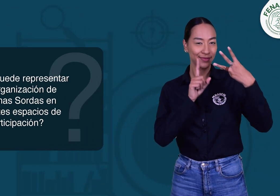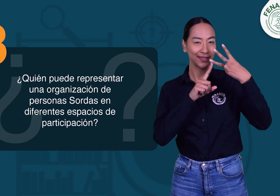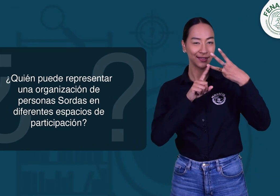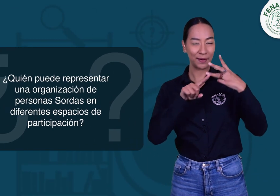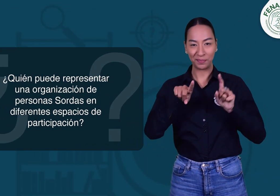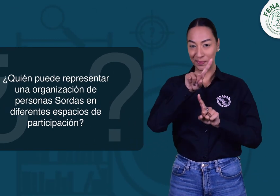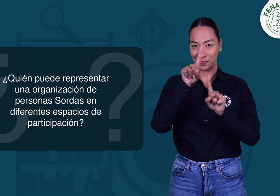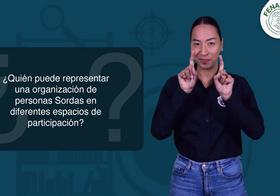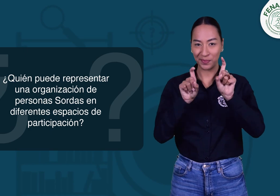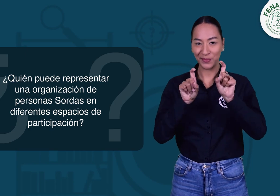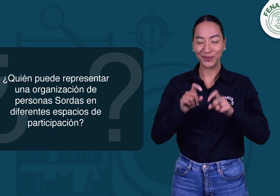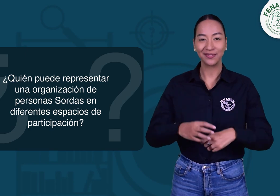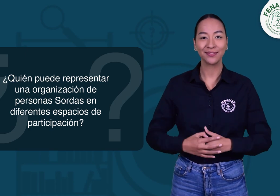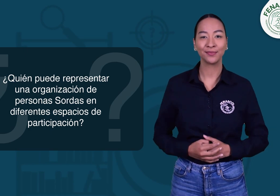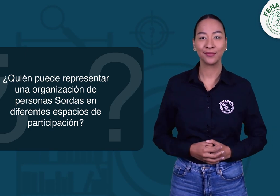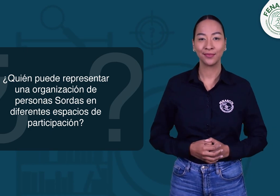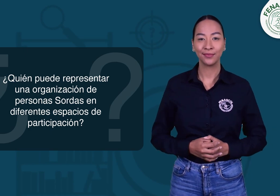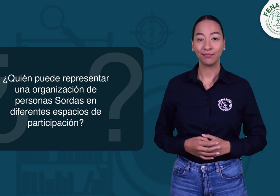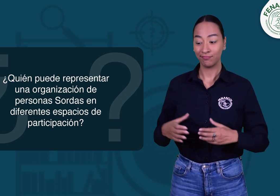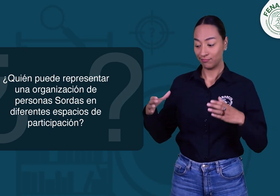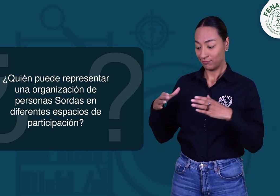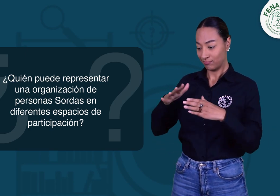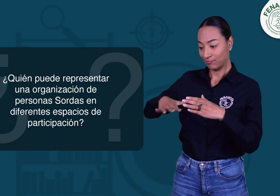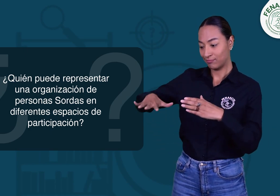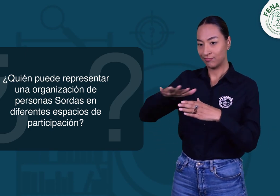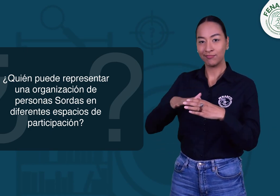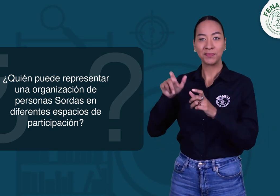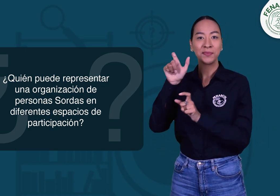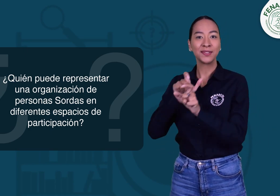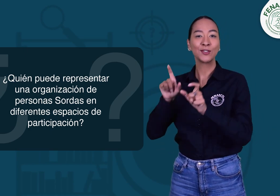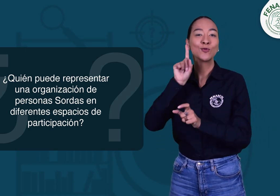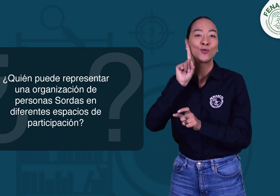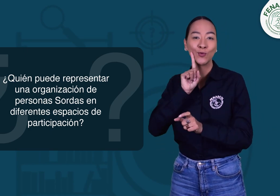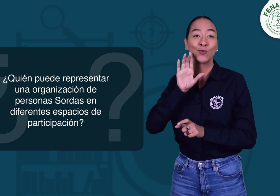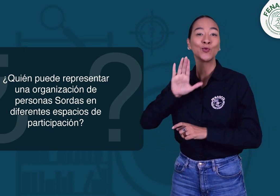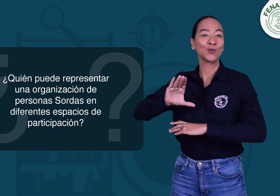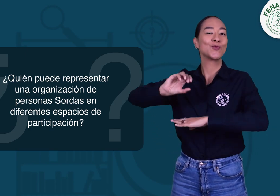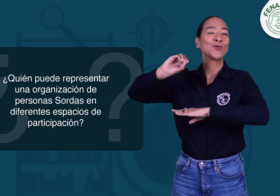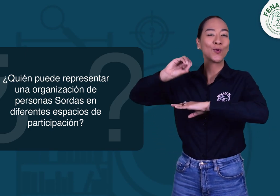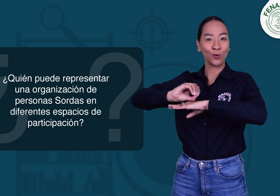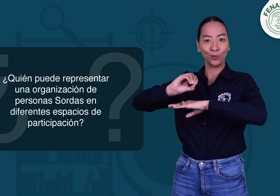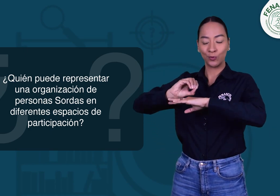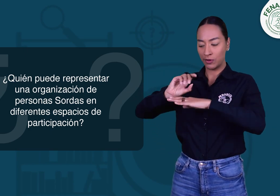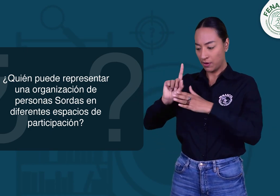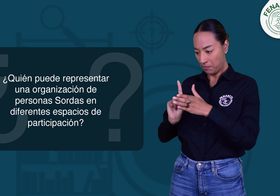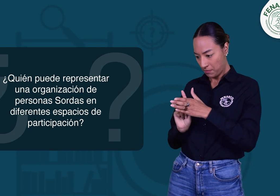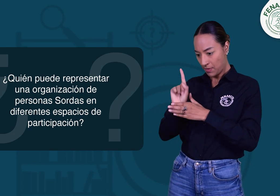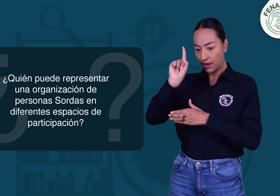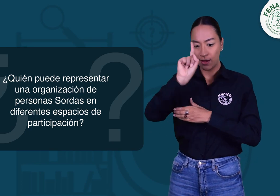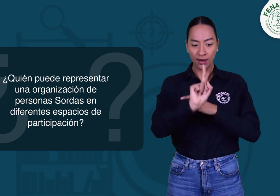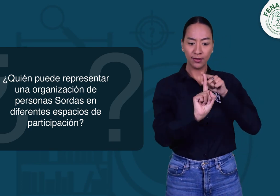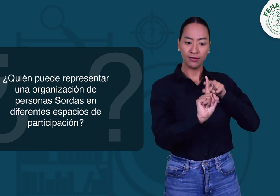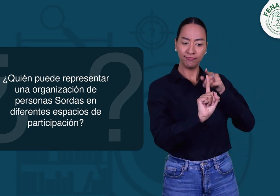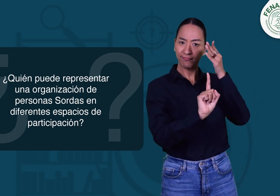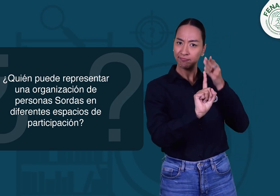Tercera pregunta. ¿Quién puede representar una organización de personas